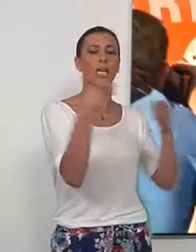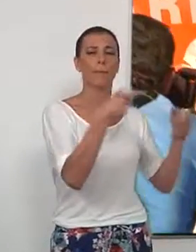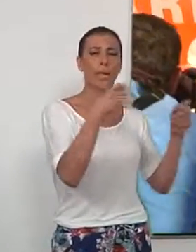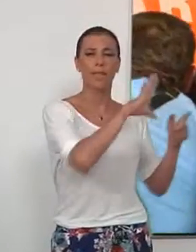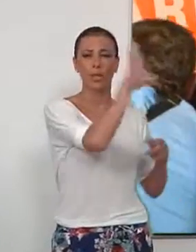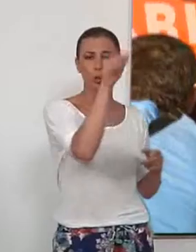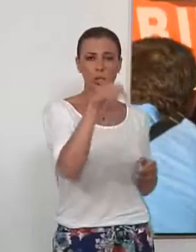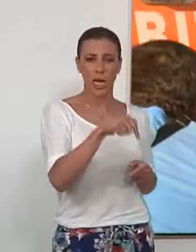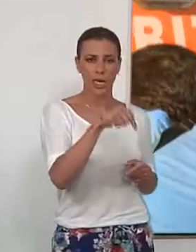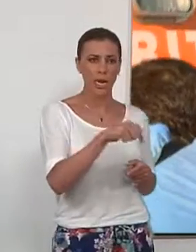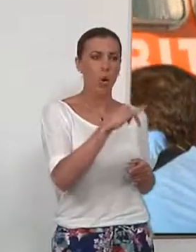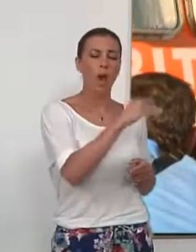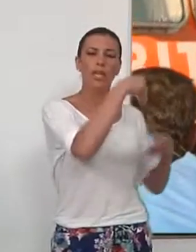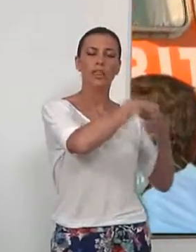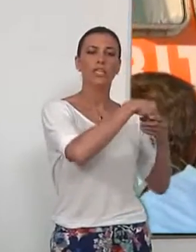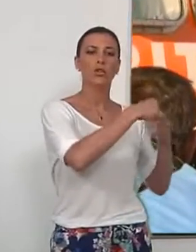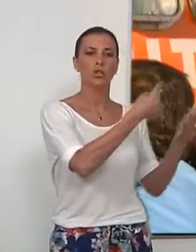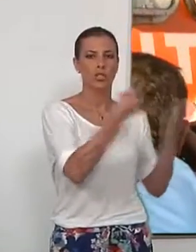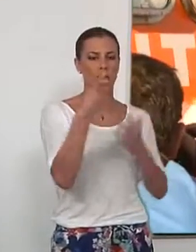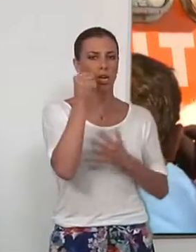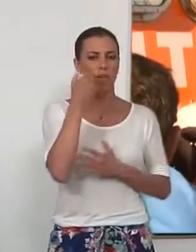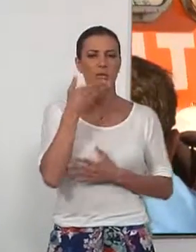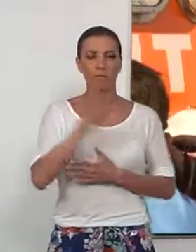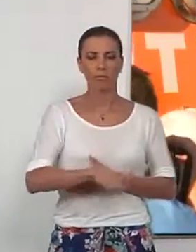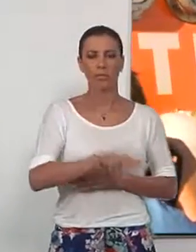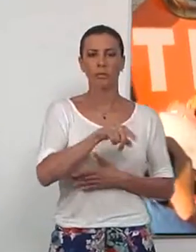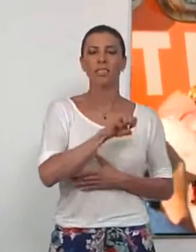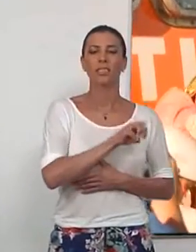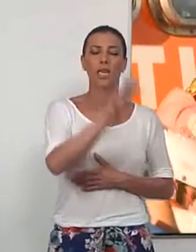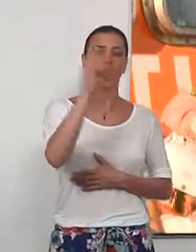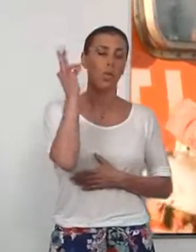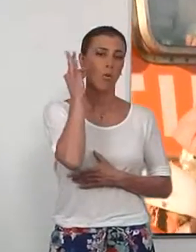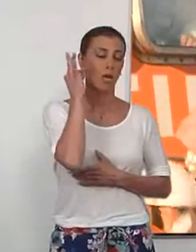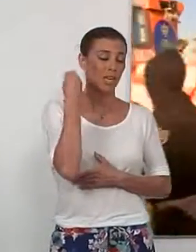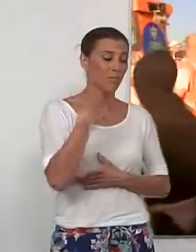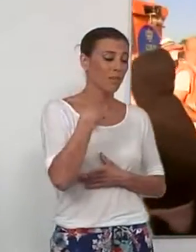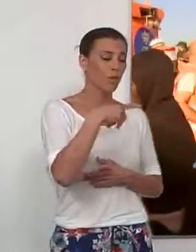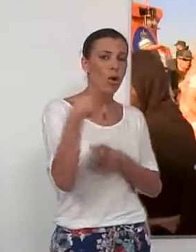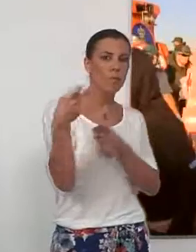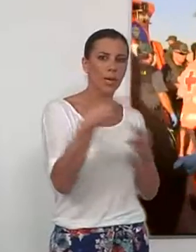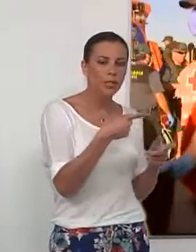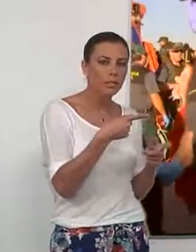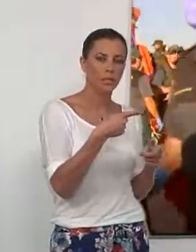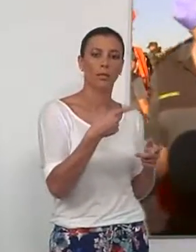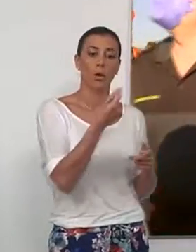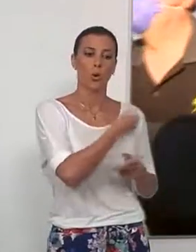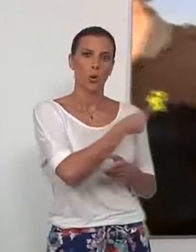entre ellos 6 niños de corta edad y 13 mujeres. Los inmigrantes fueron atendidos en un principio por la Cruz